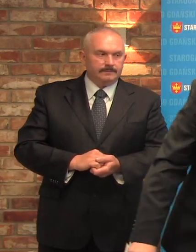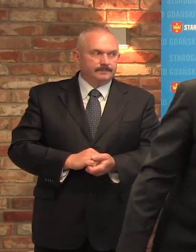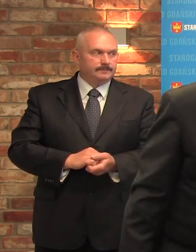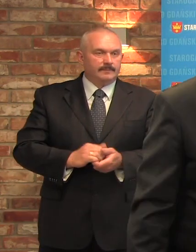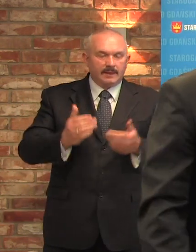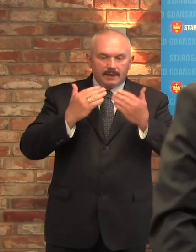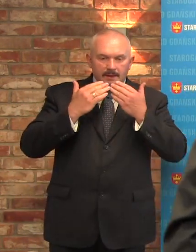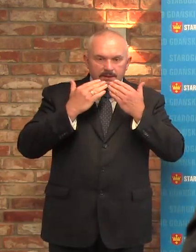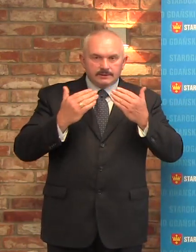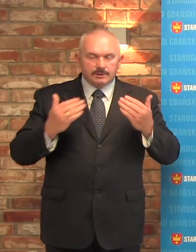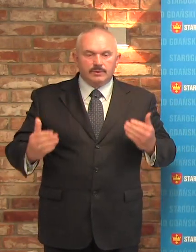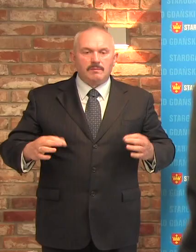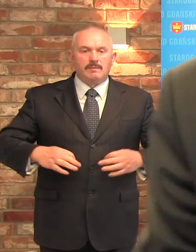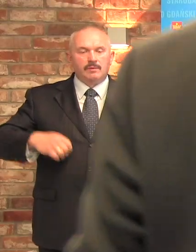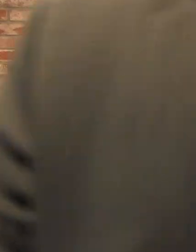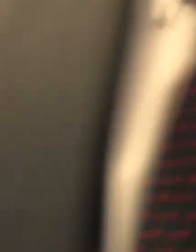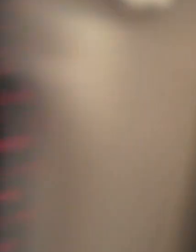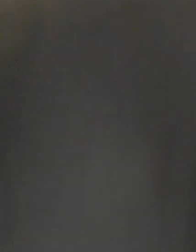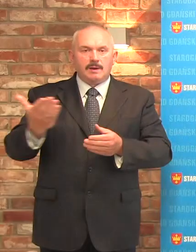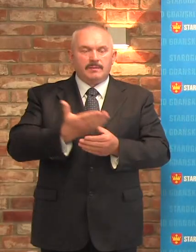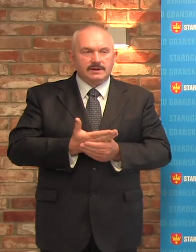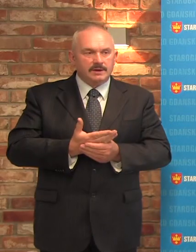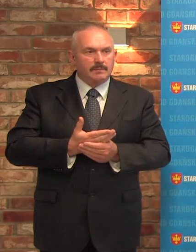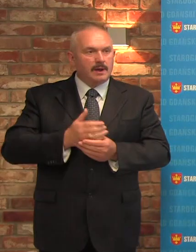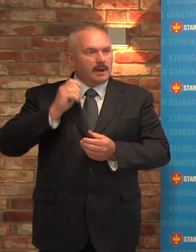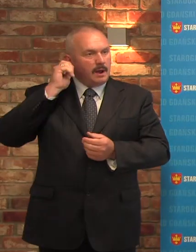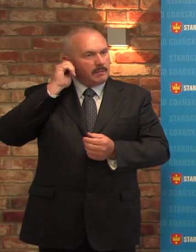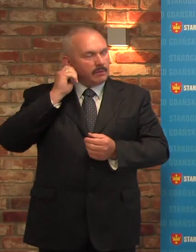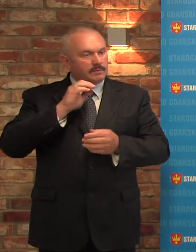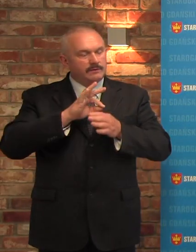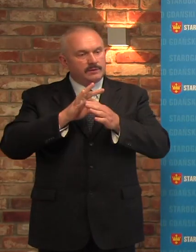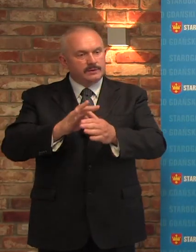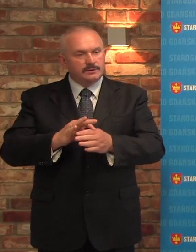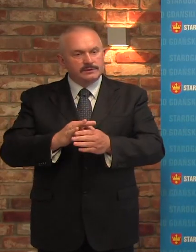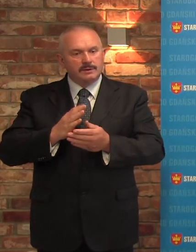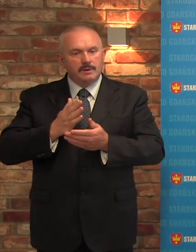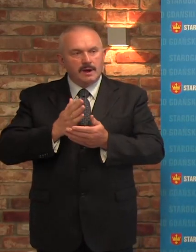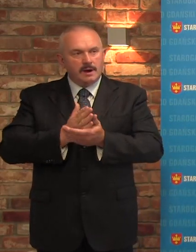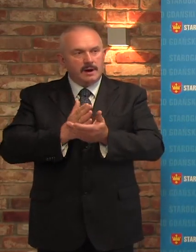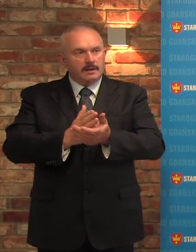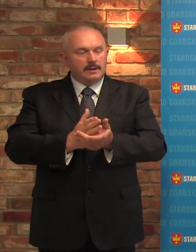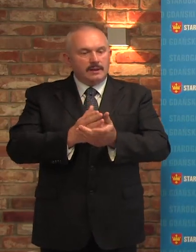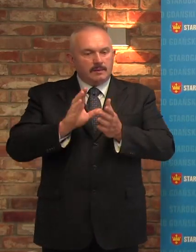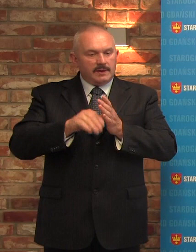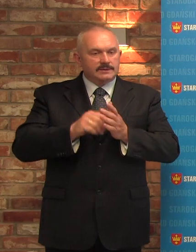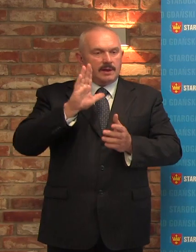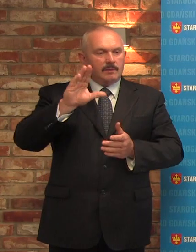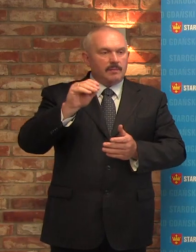Dziękujemy panu prezydentowi. Zapraszam teraz panią przewodniczącą Rady Miasta, panią Annę Wener.